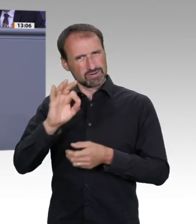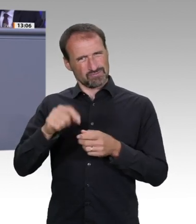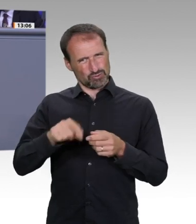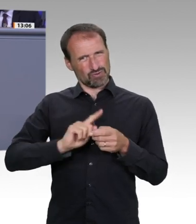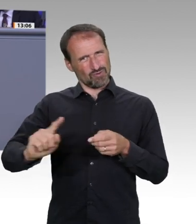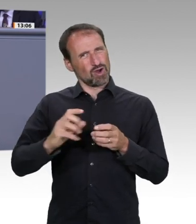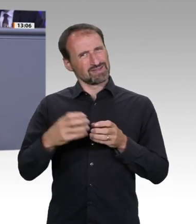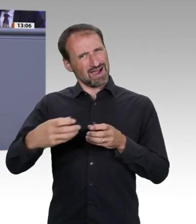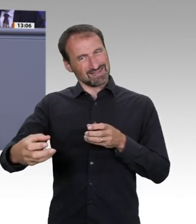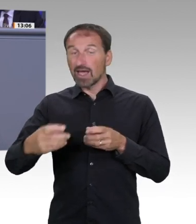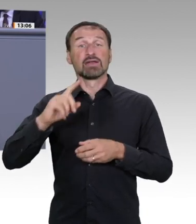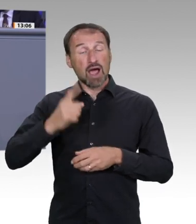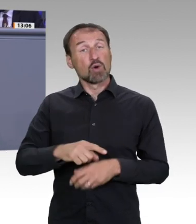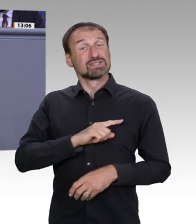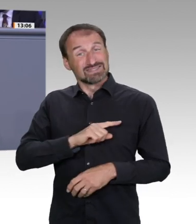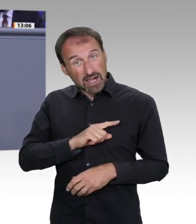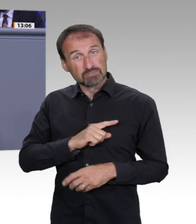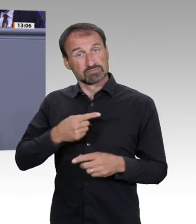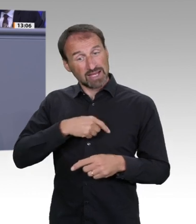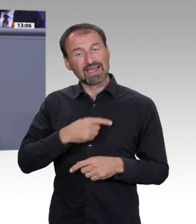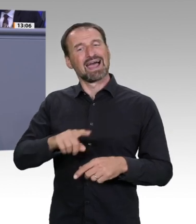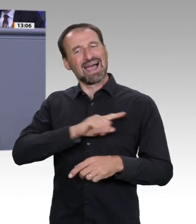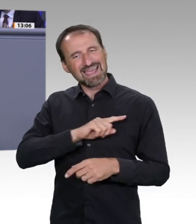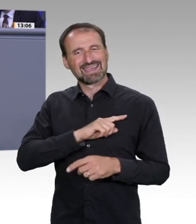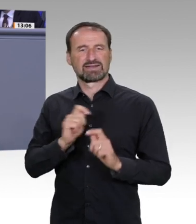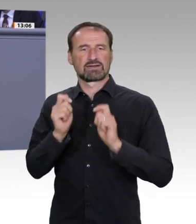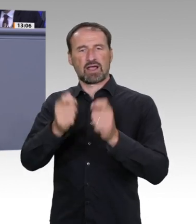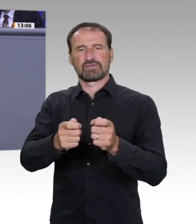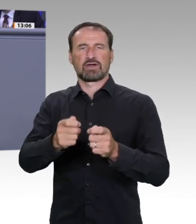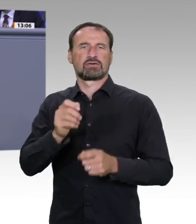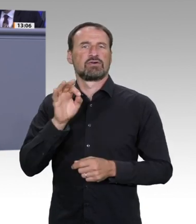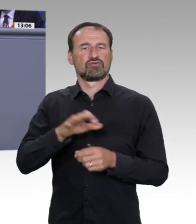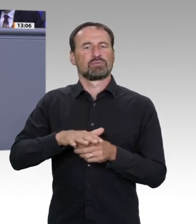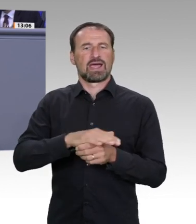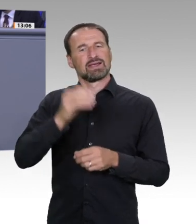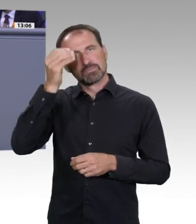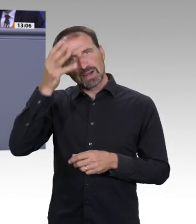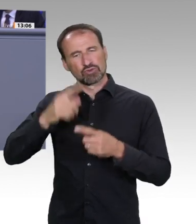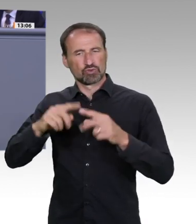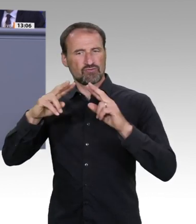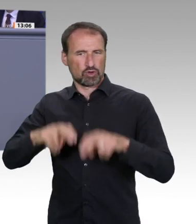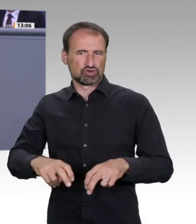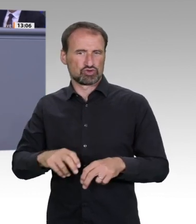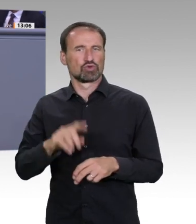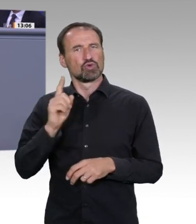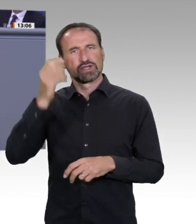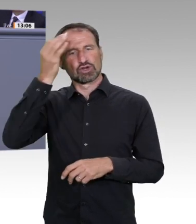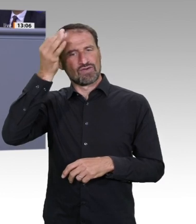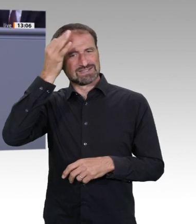vorzulegen. Im Parlamentarischen Beirat für nachhaltige Entwicklung des Bundestages befassen wir uns immer wieder mit diesen